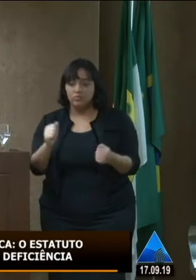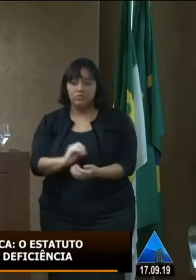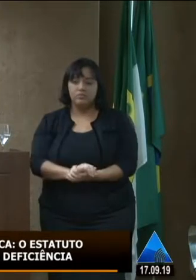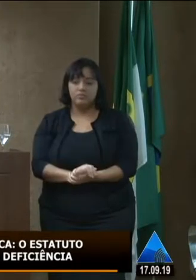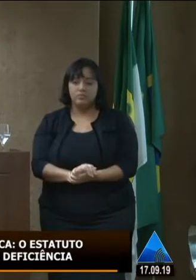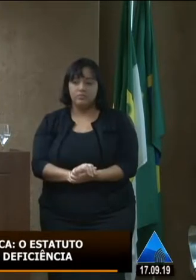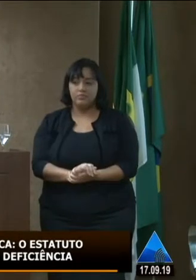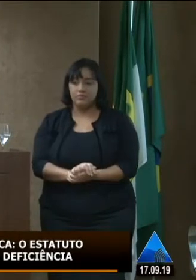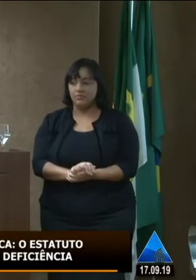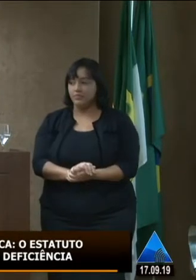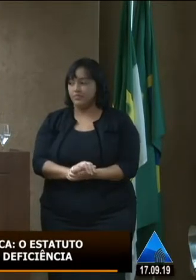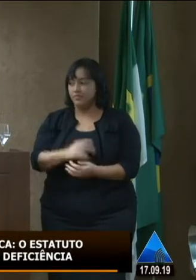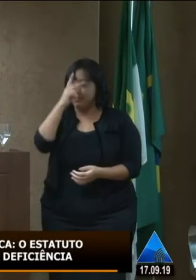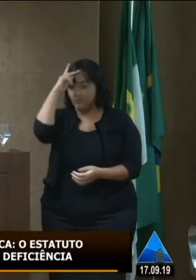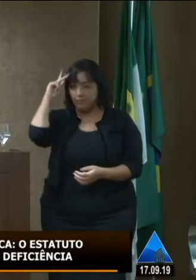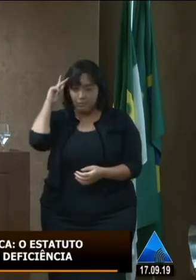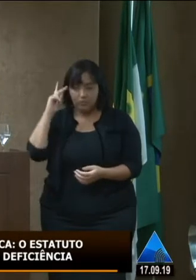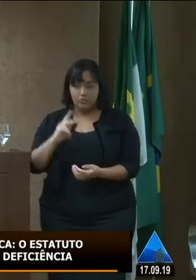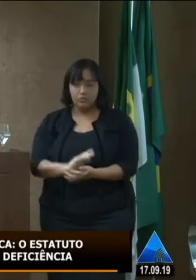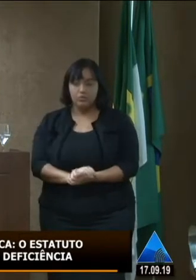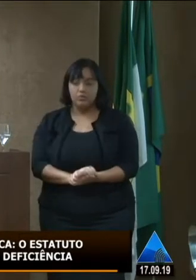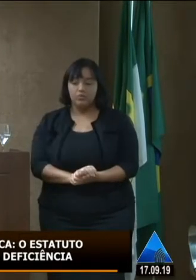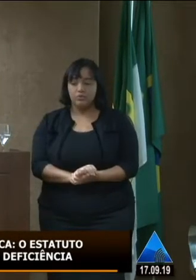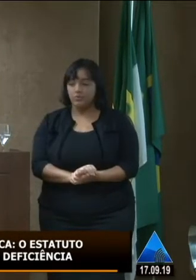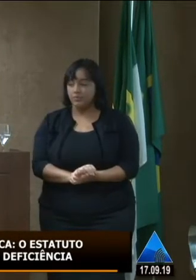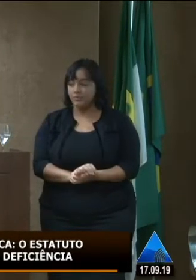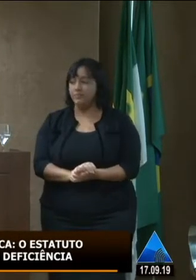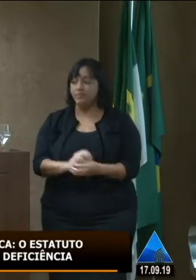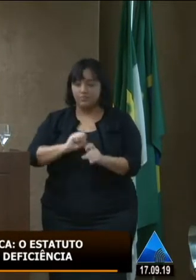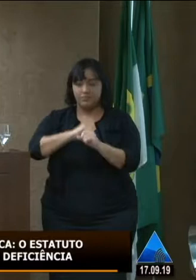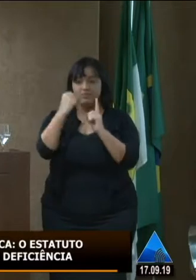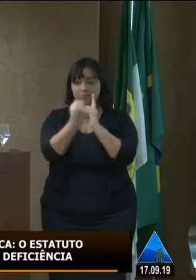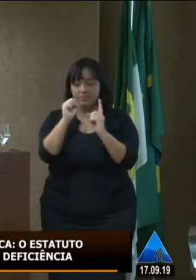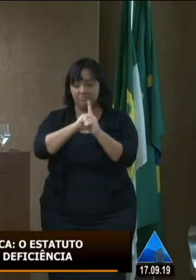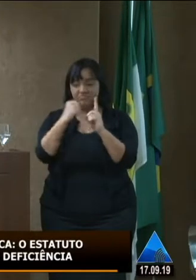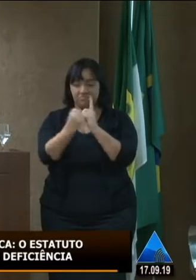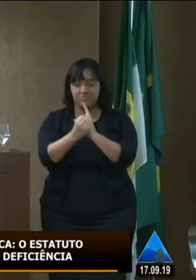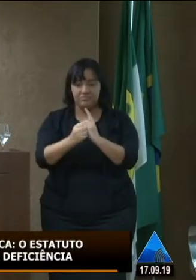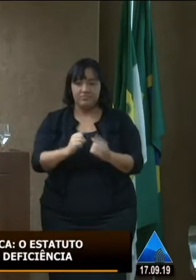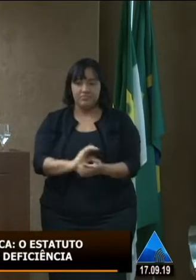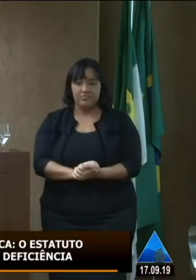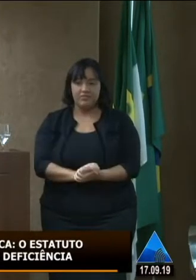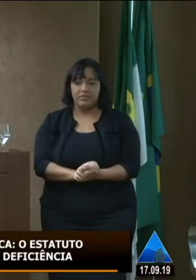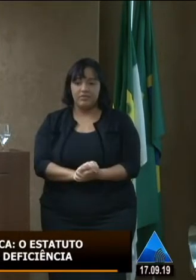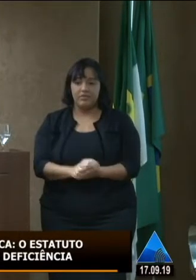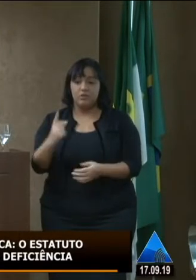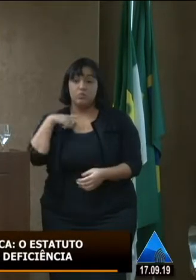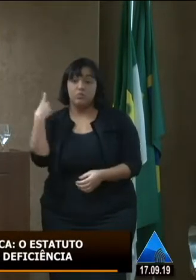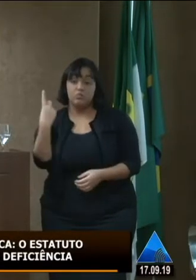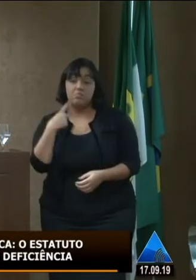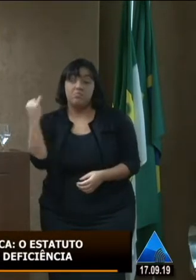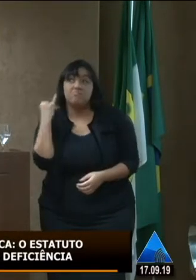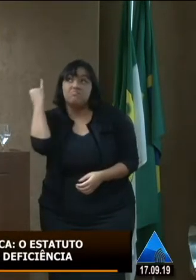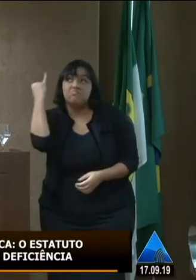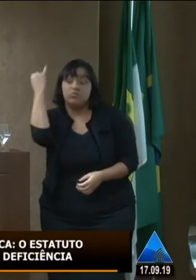civil que está ele aqui a representar porque ele representa para nós o órgão mais importante em nível de